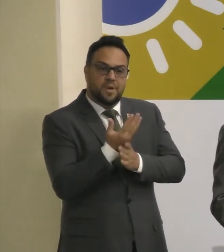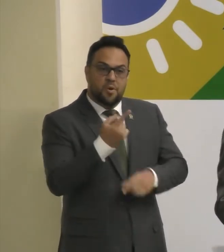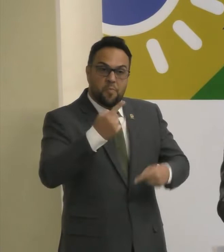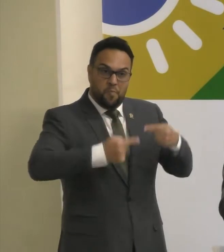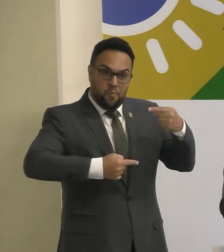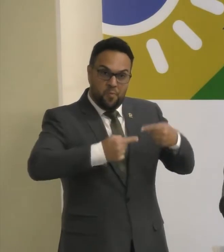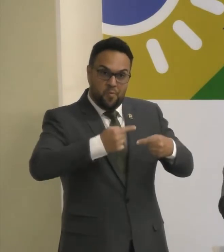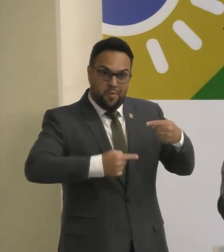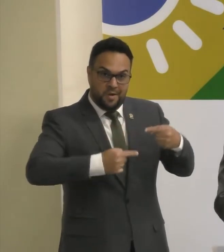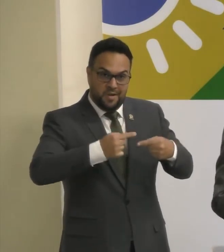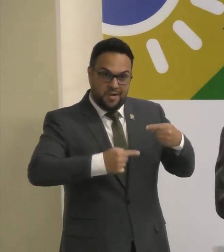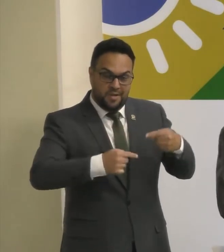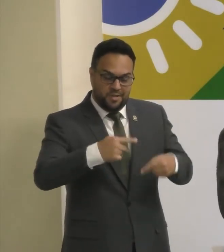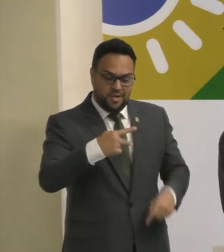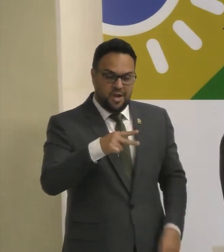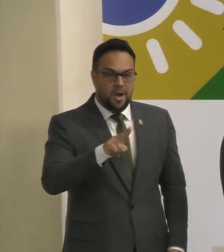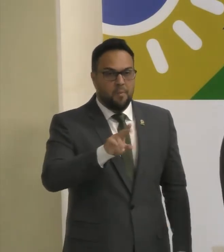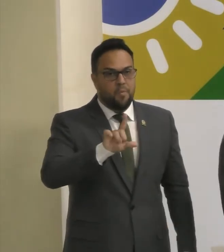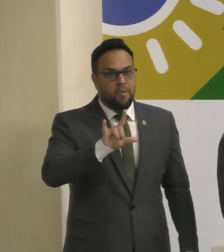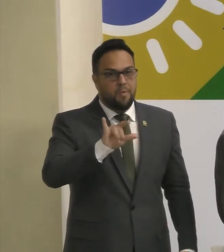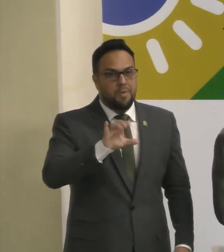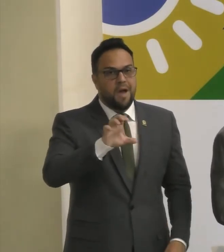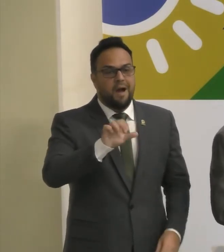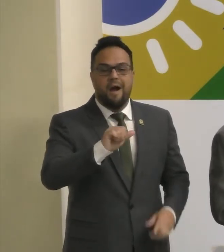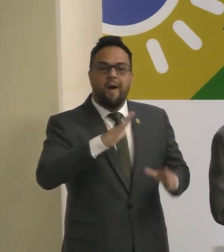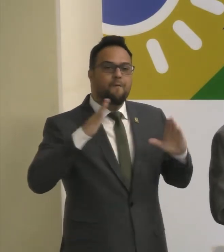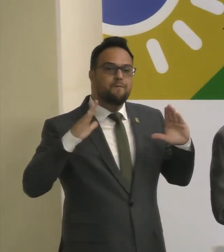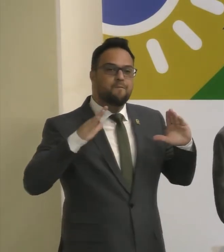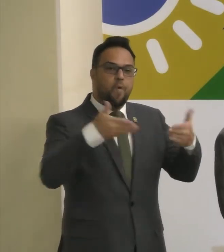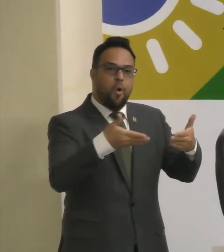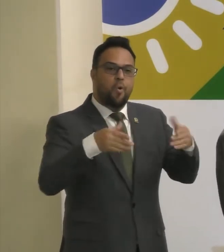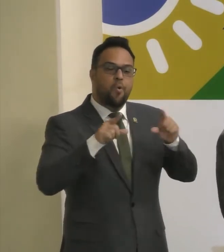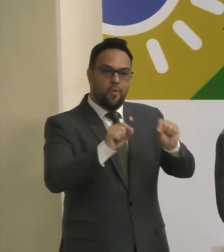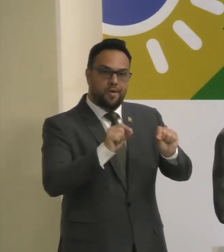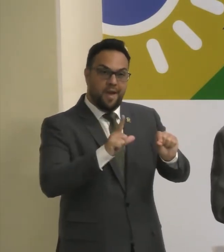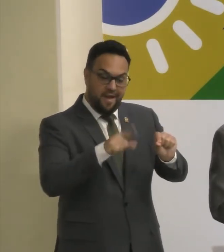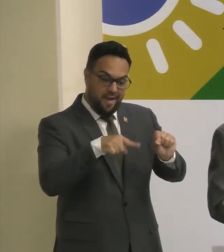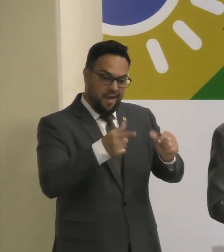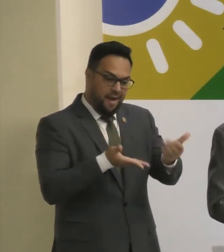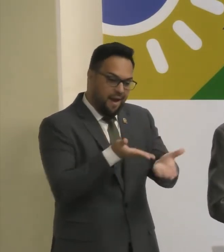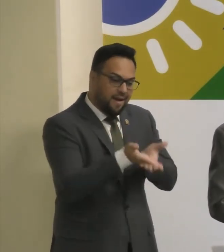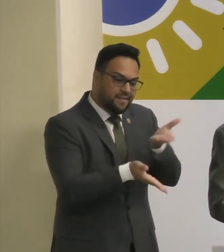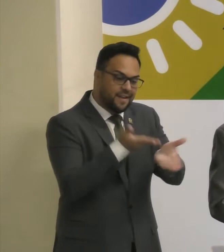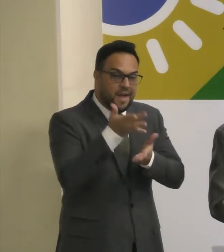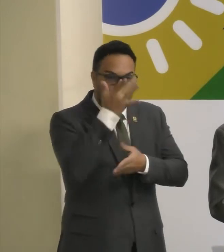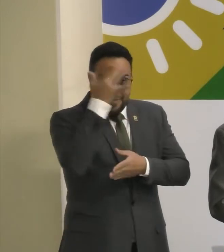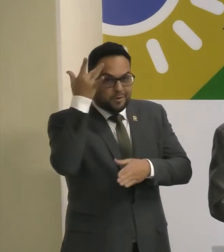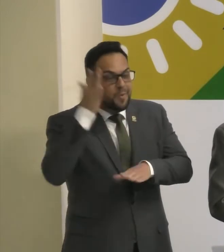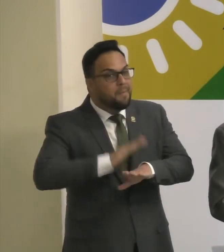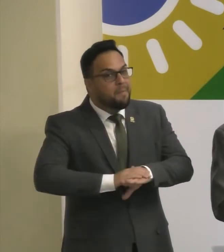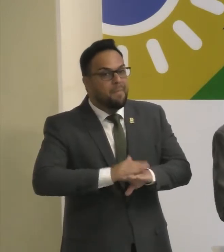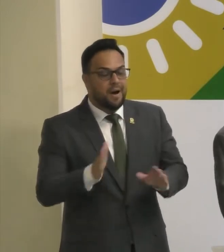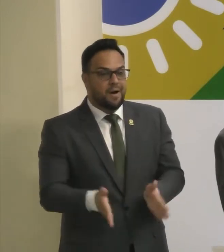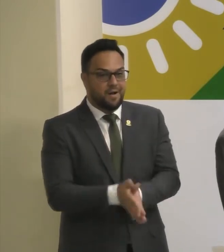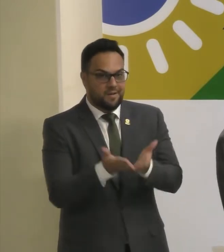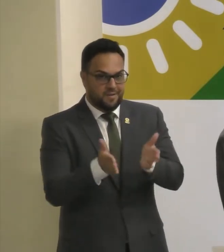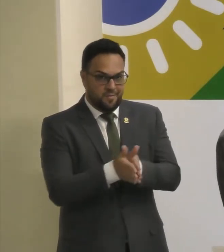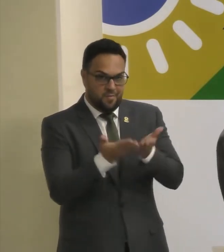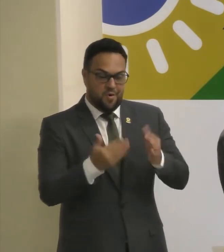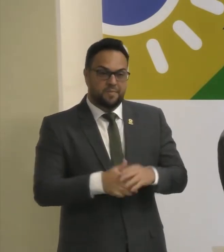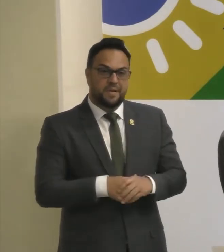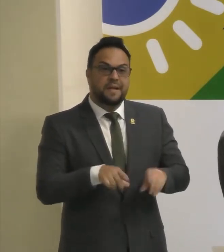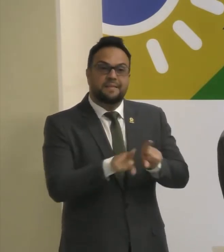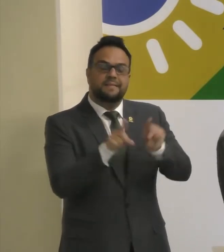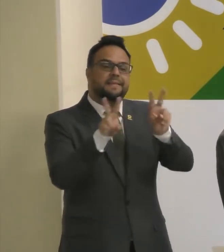pública é essa que visa, como já foi dito, atender os mais necessitados. E por falar em